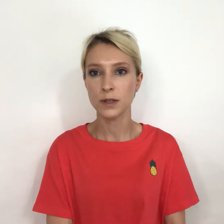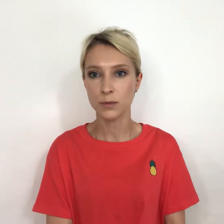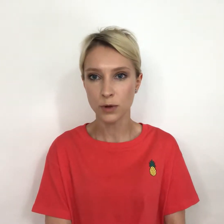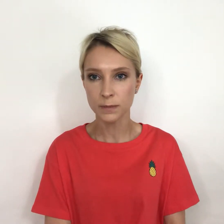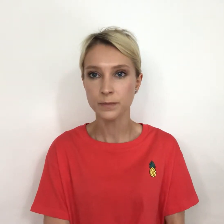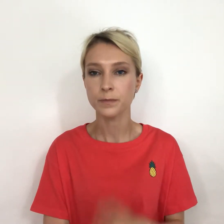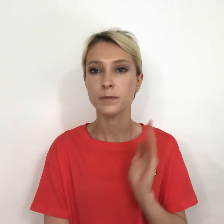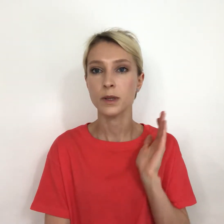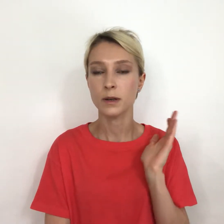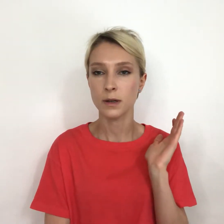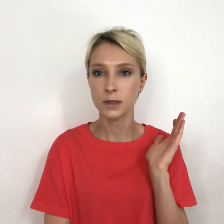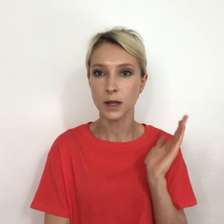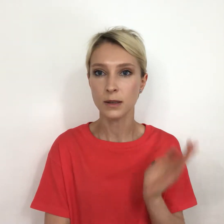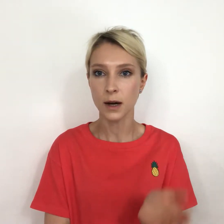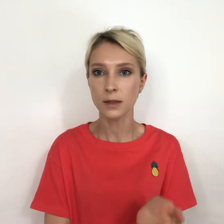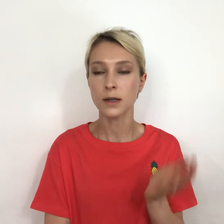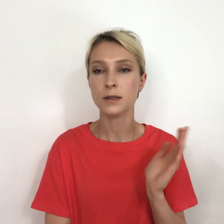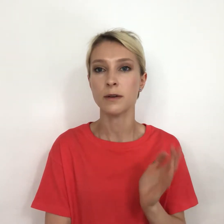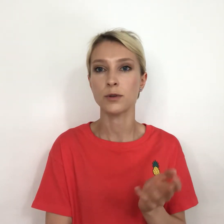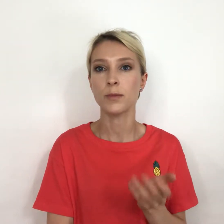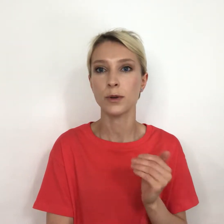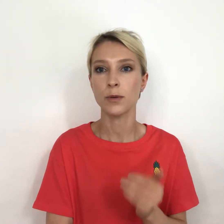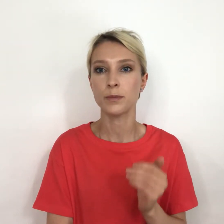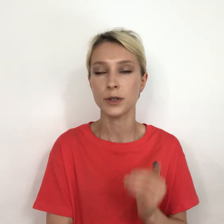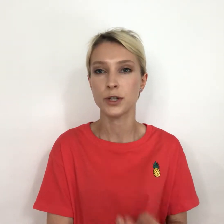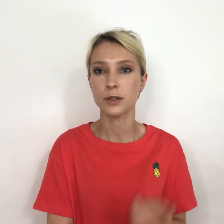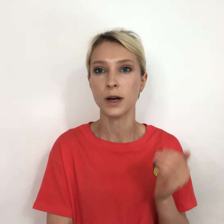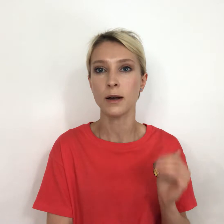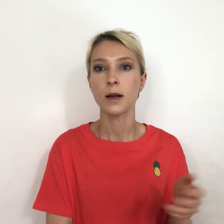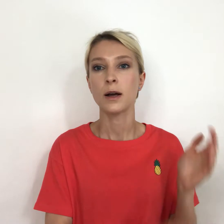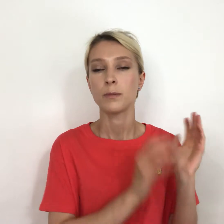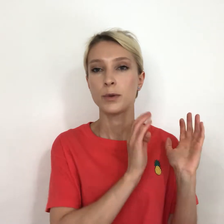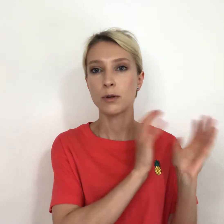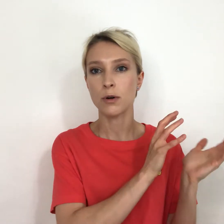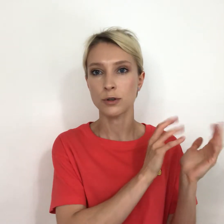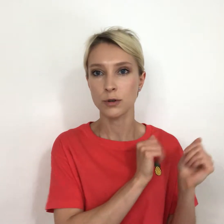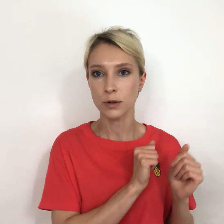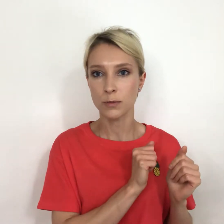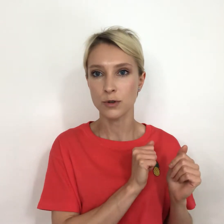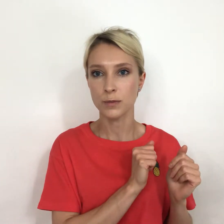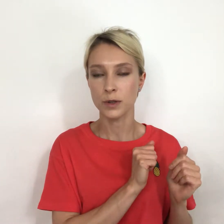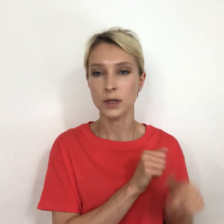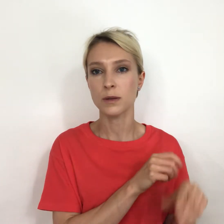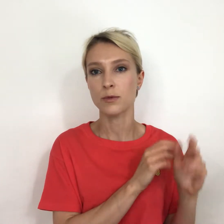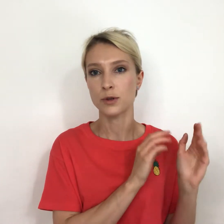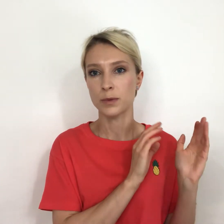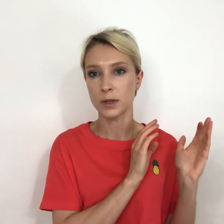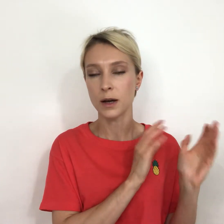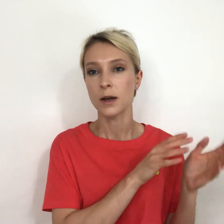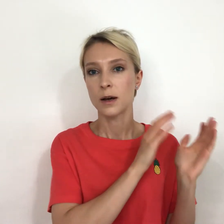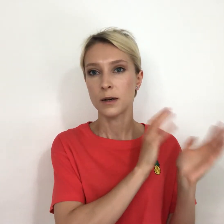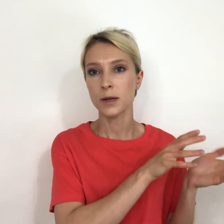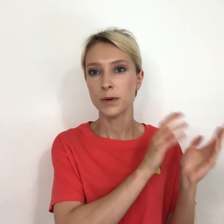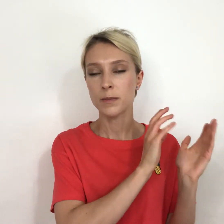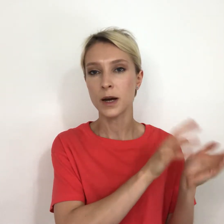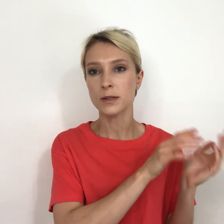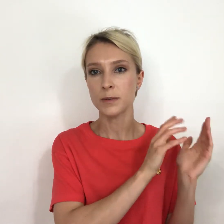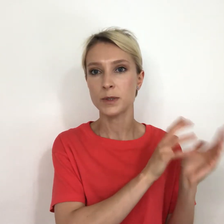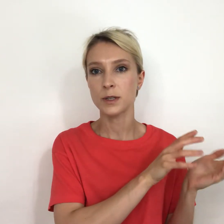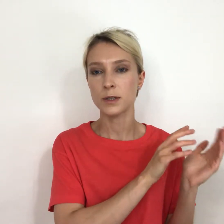возьмем стандартный основной прием пищи. Белок, что это может быть? Это может быть рыба, мясо, птица